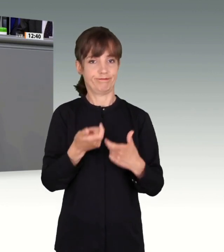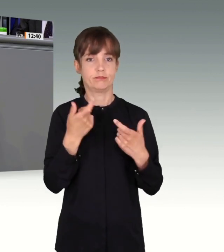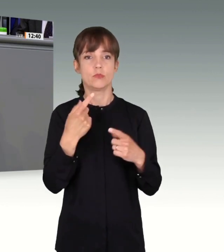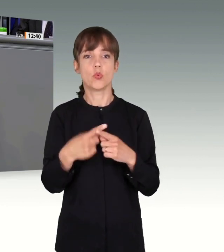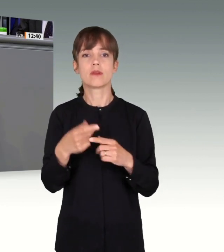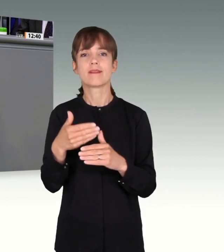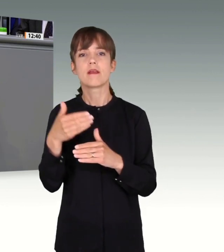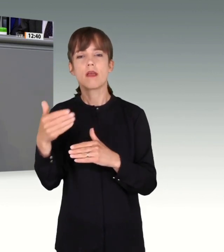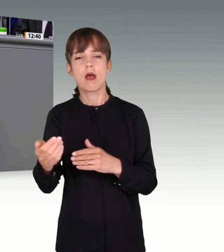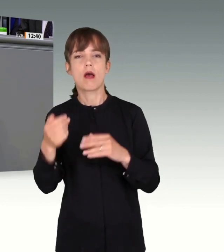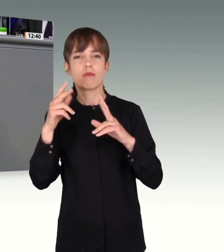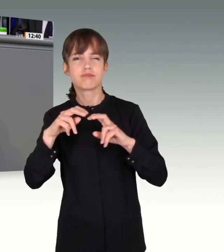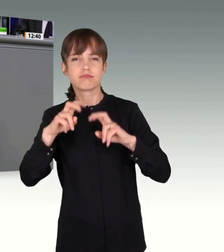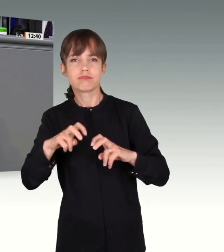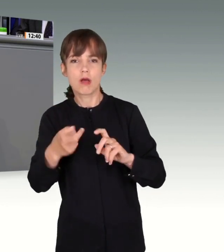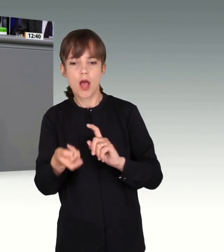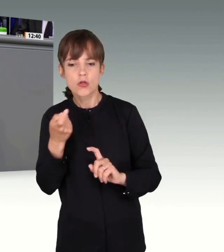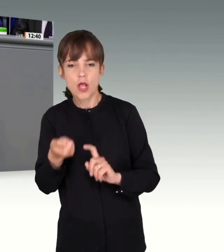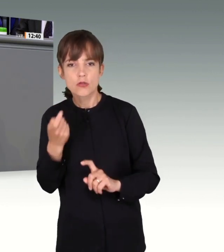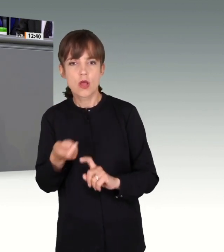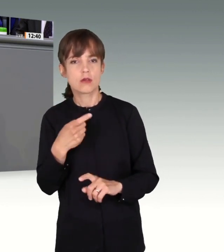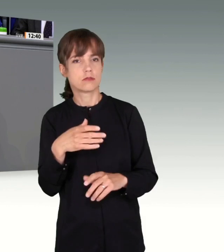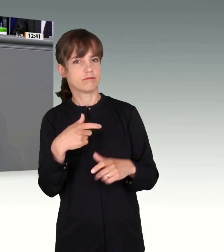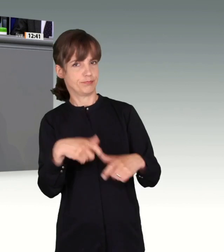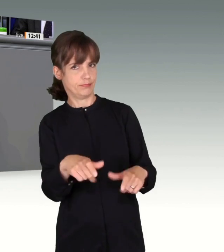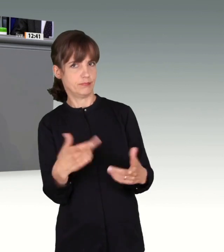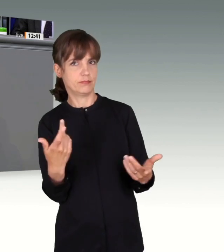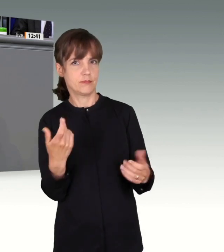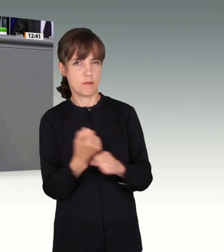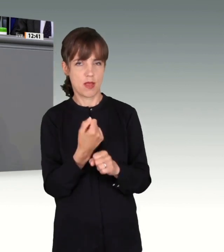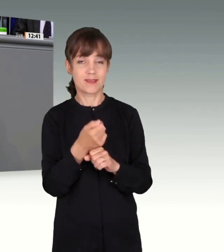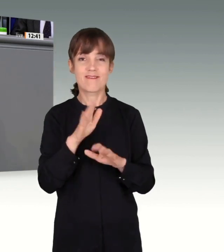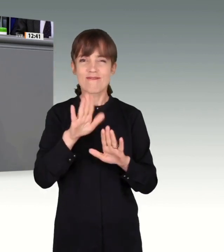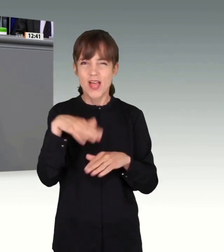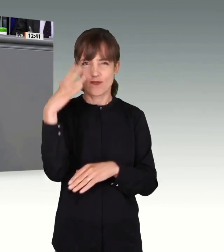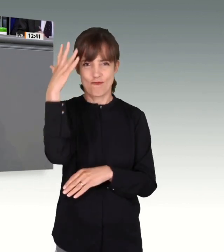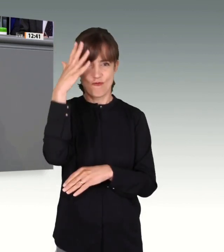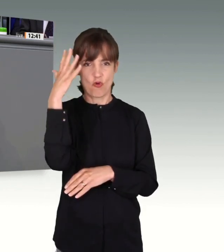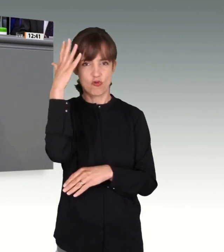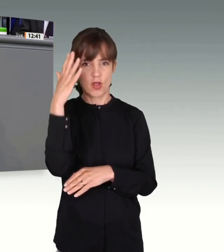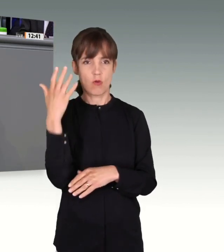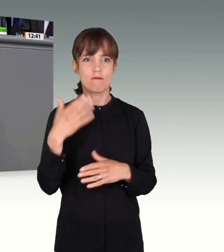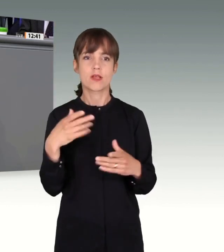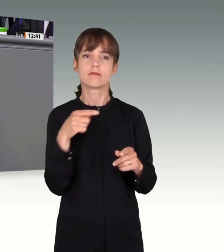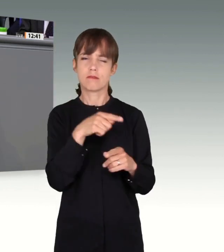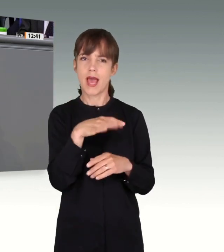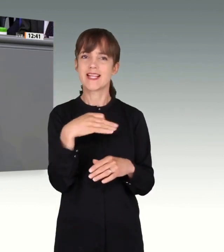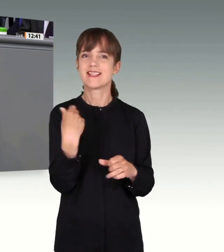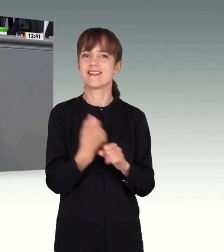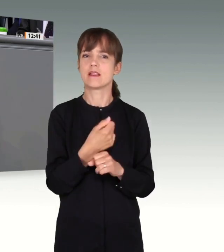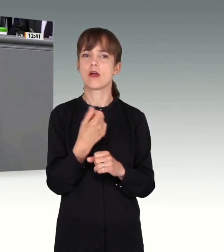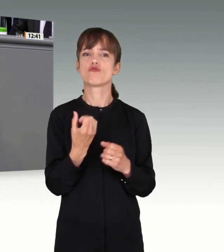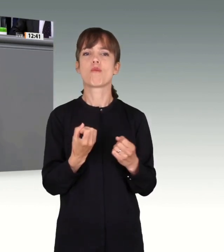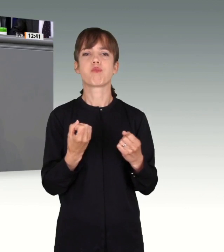erfolgreiche Aufklärung. Die falsche Vorstellung des spontan radikalisierten Einzelteters muss